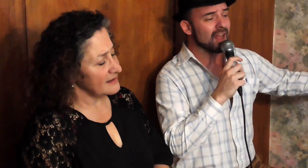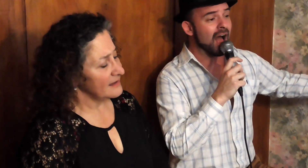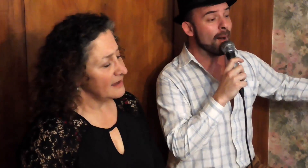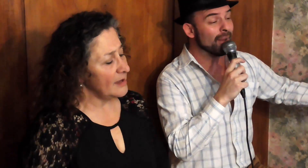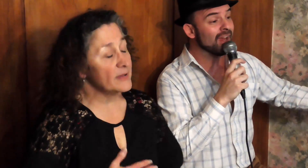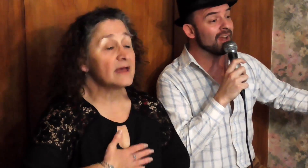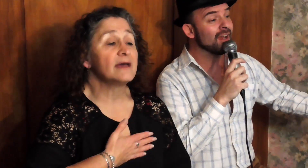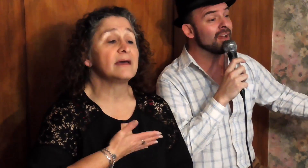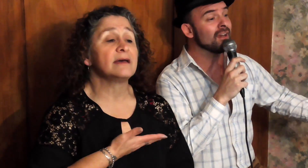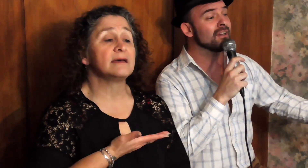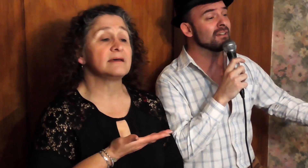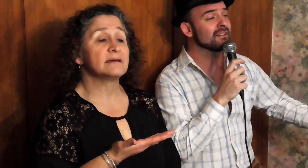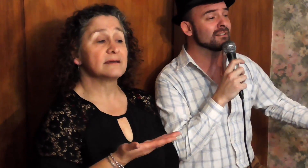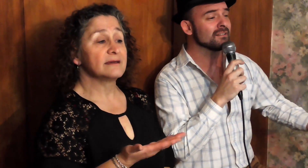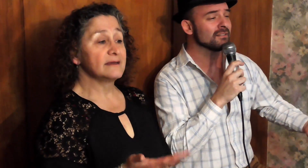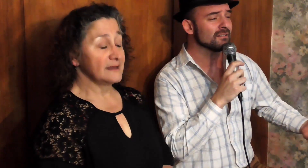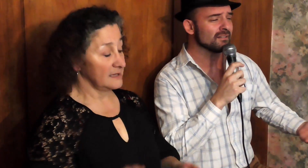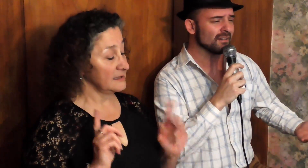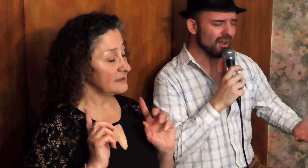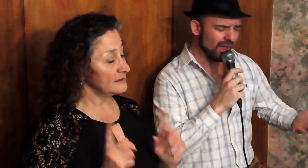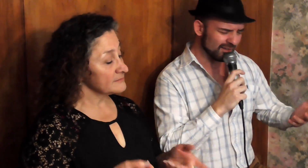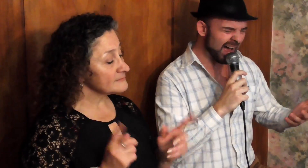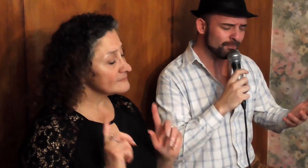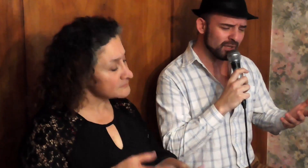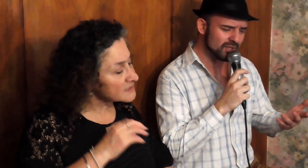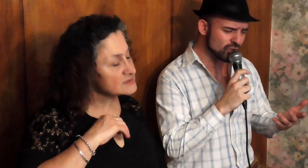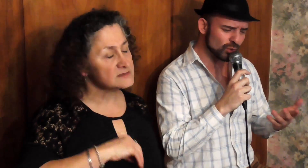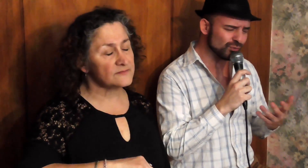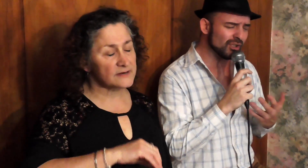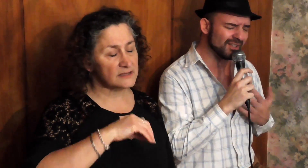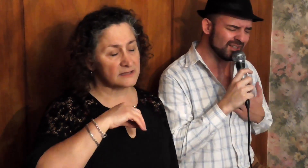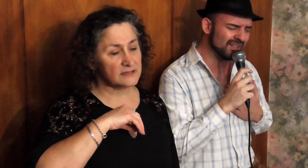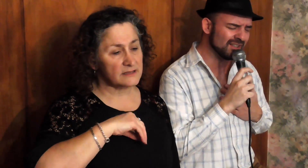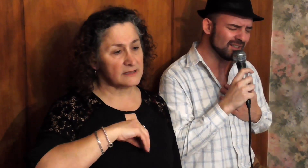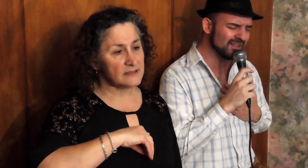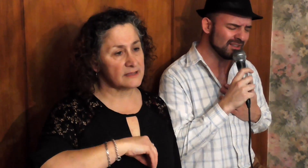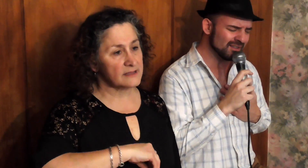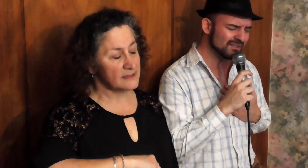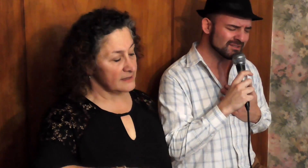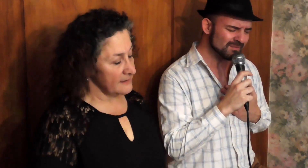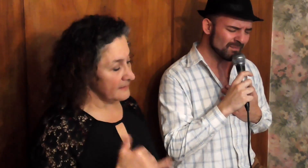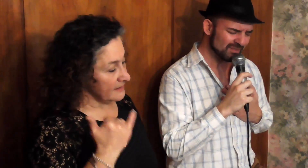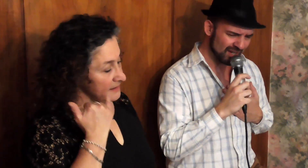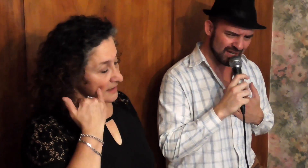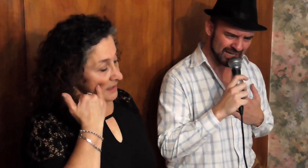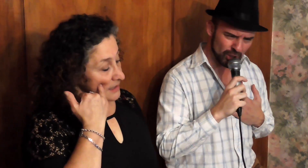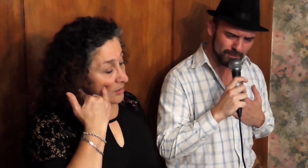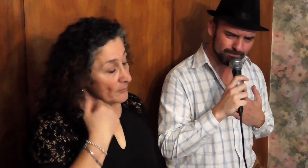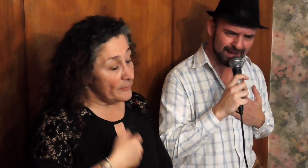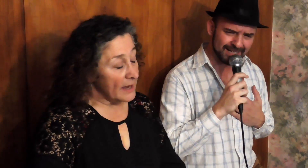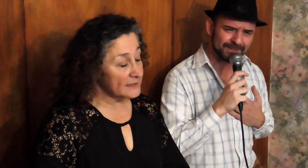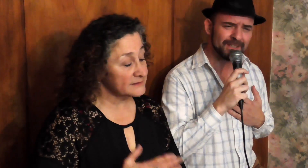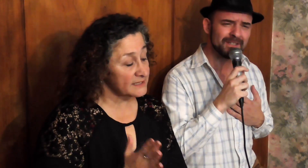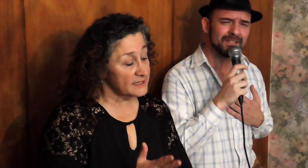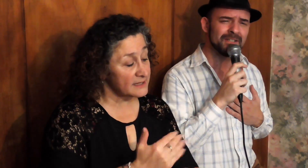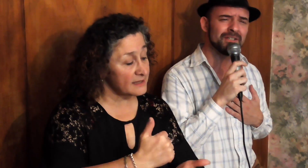Amé, también sufrí y compartí